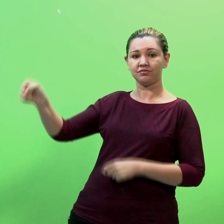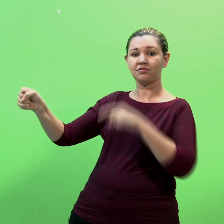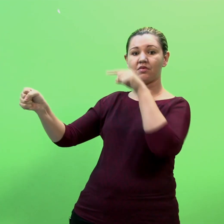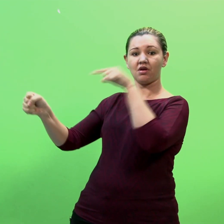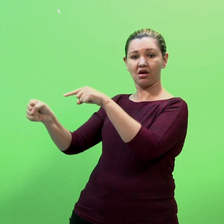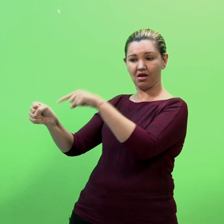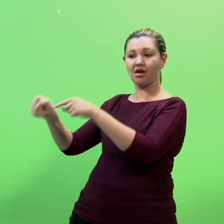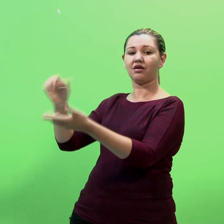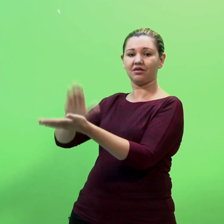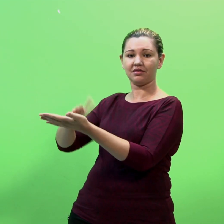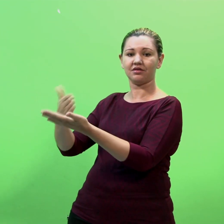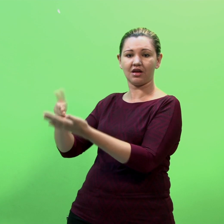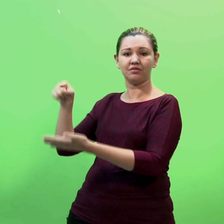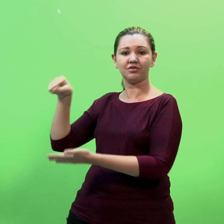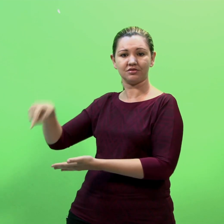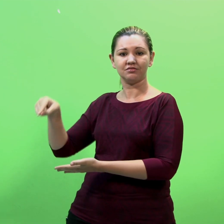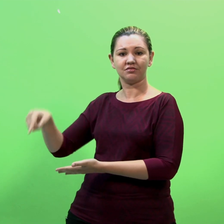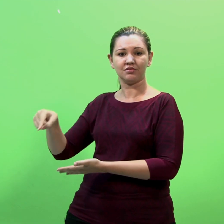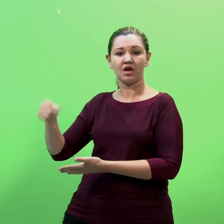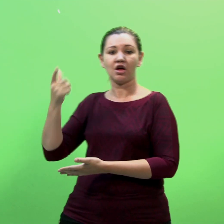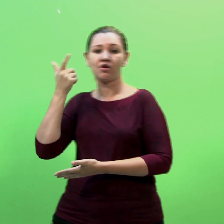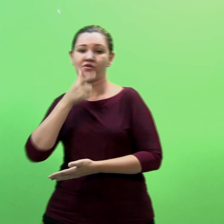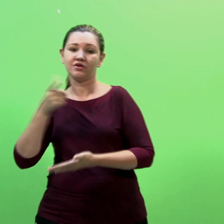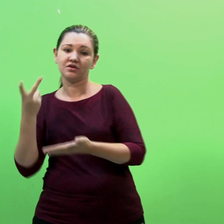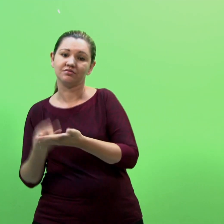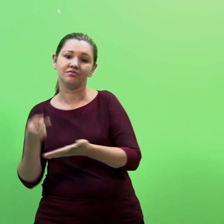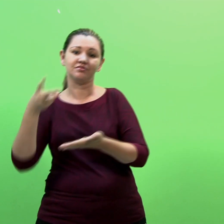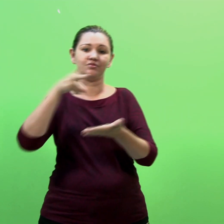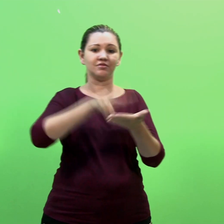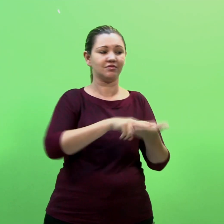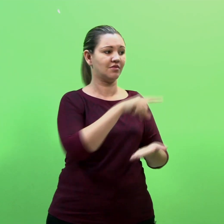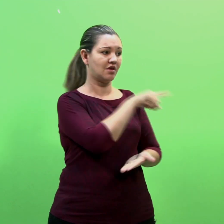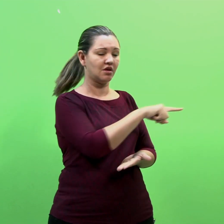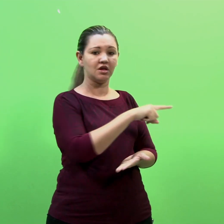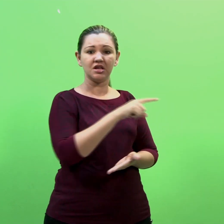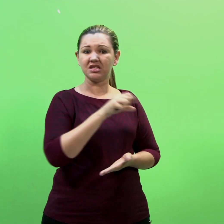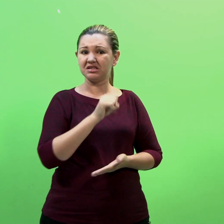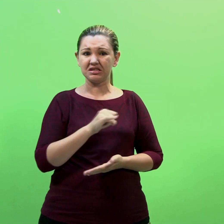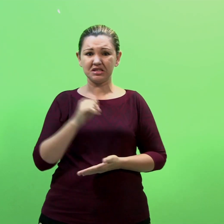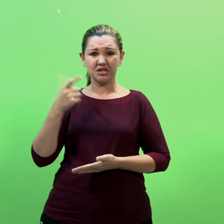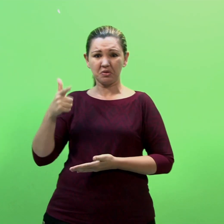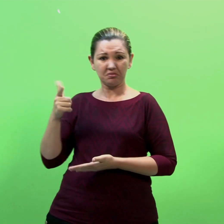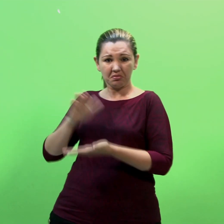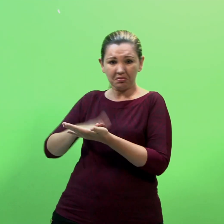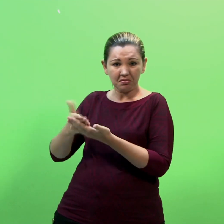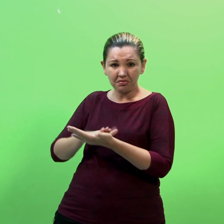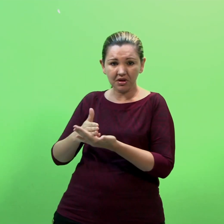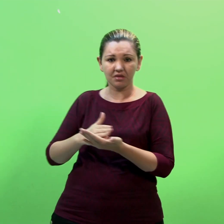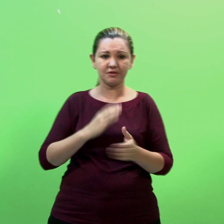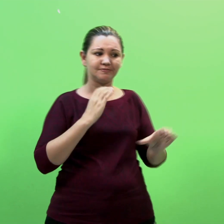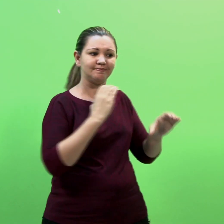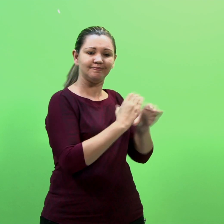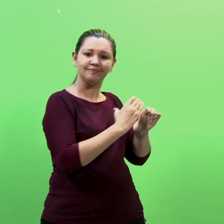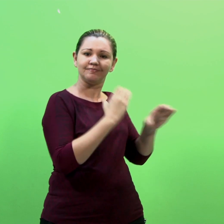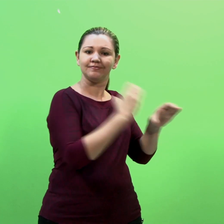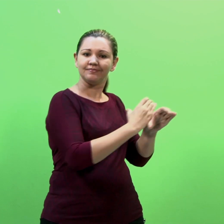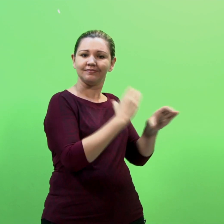com que a mensagem seja entendida pelo receptor. Caso contrário, o processo de comunicação seria impossibilitado de ocorrer,